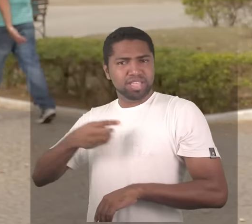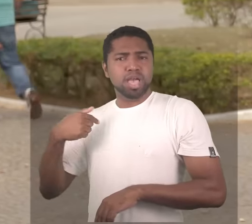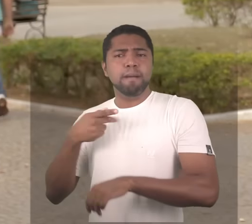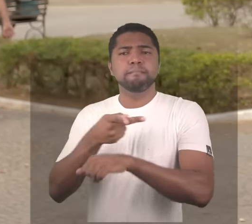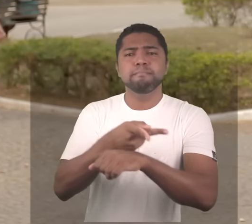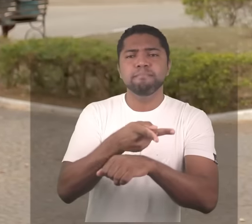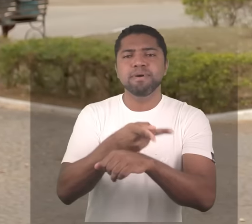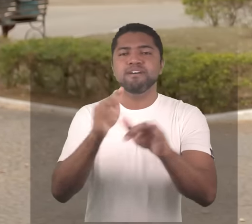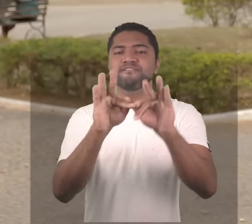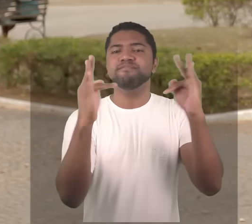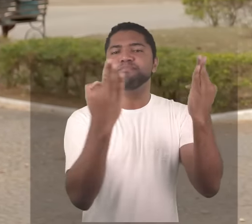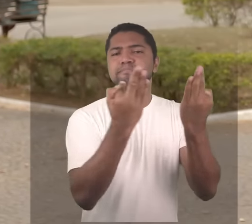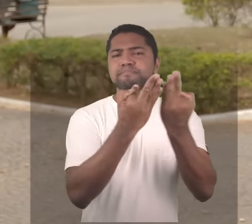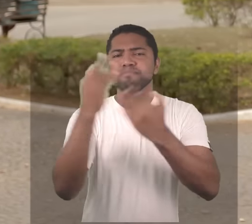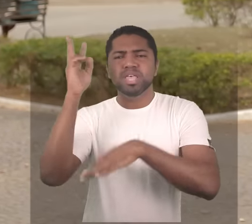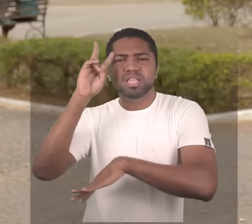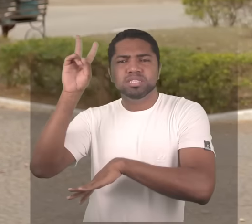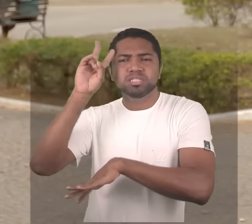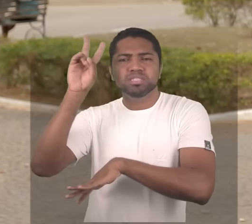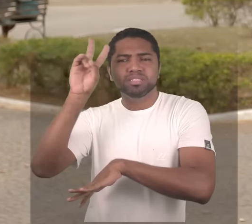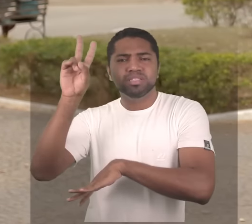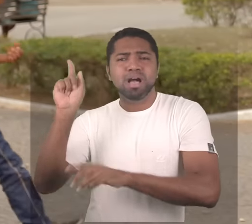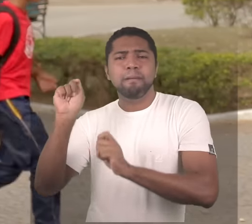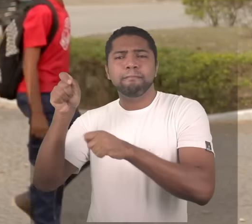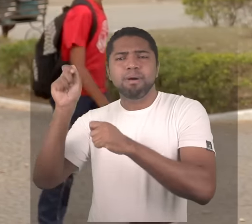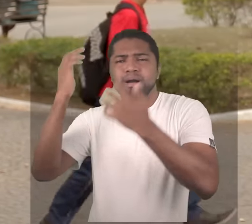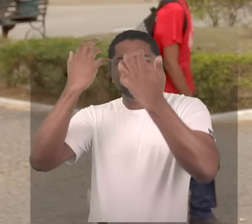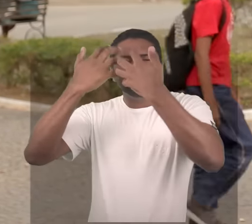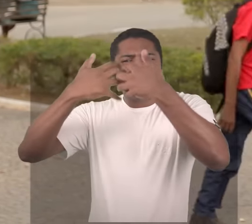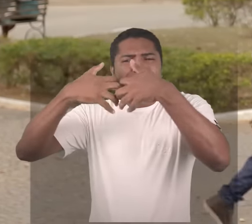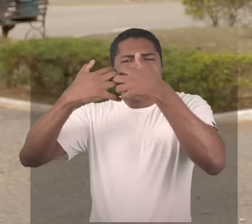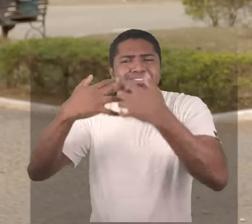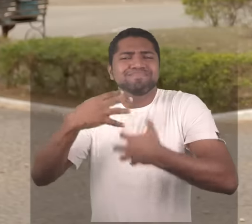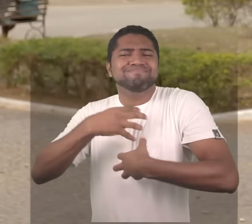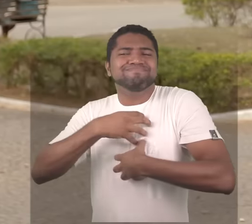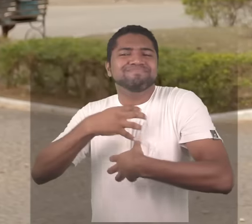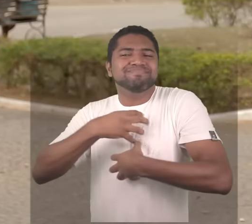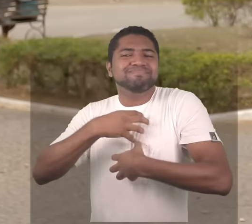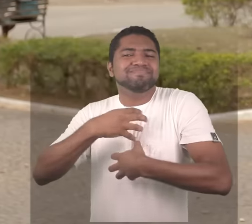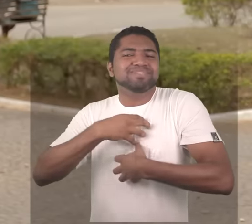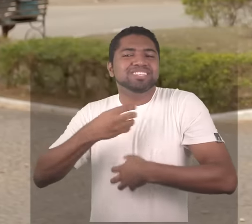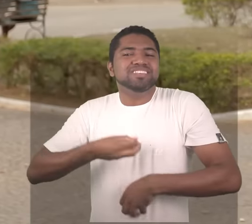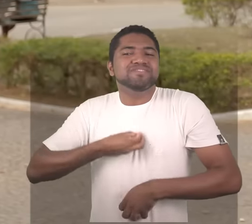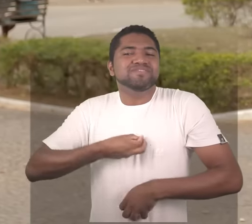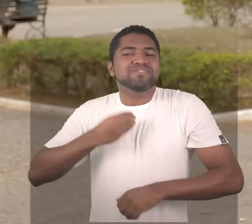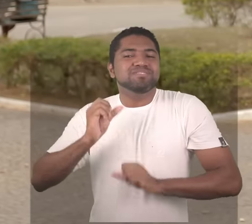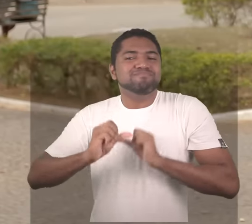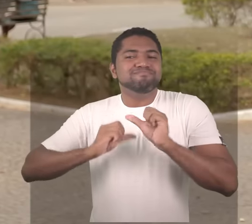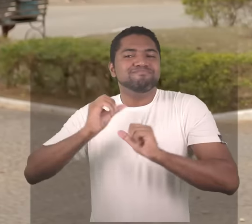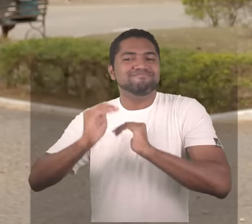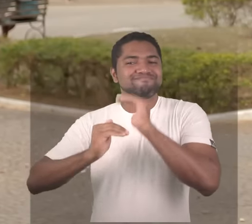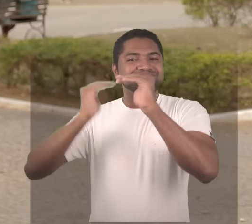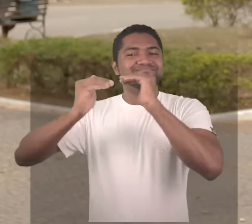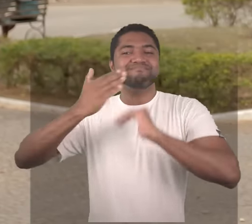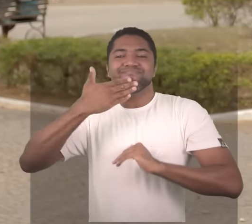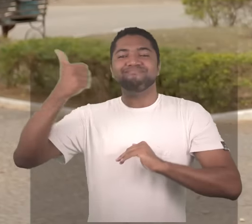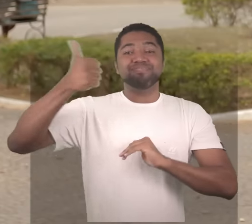que faz com que a gente reflete mais e possa fazer da nossa vida uma vida cada vez melhor então agora vocês vão conhecer uma